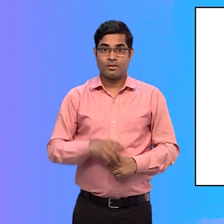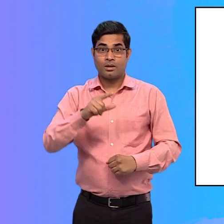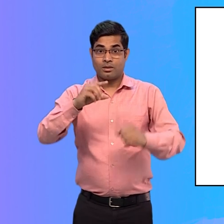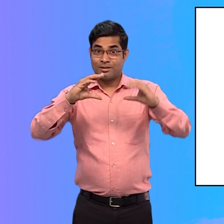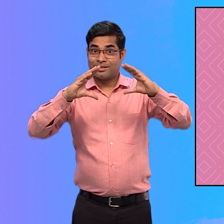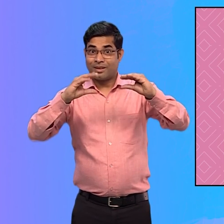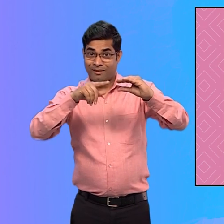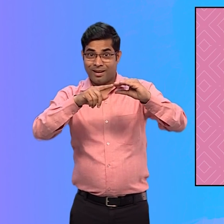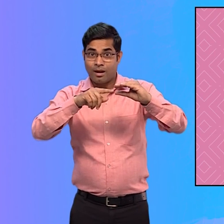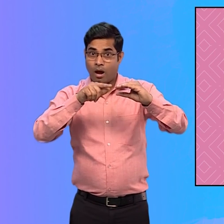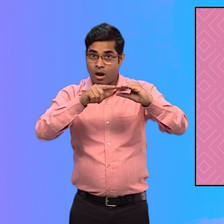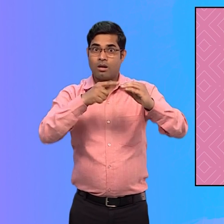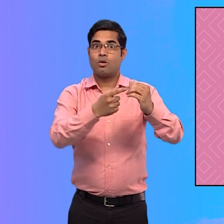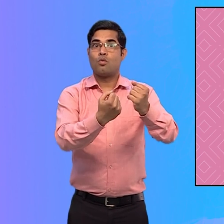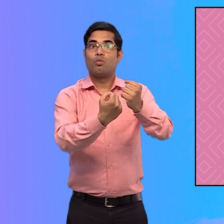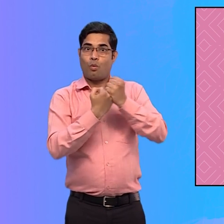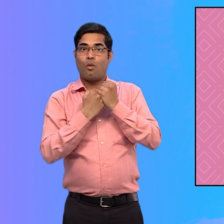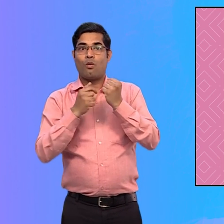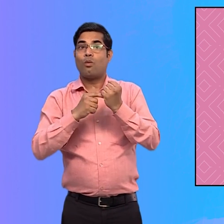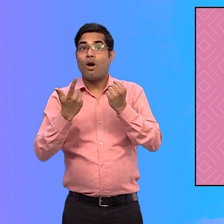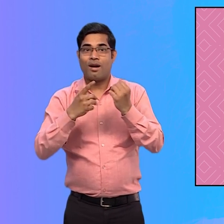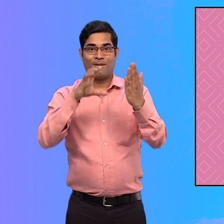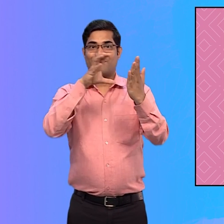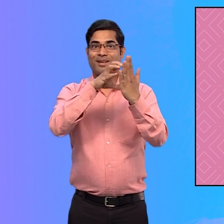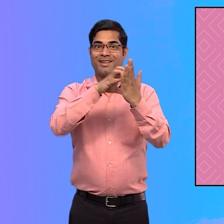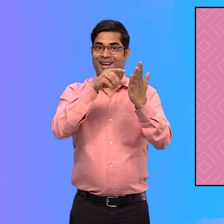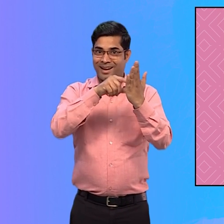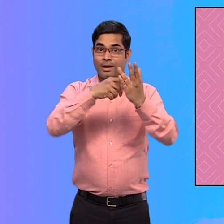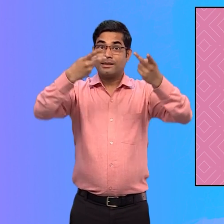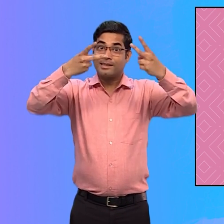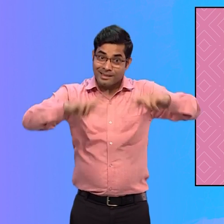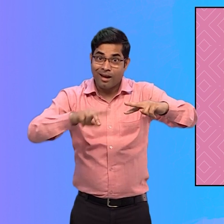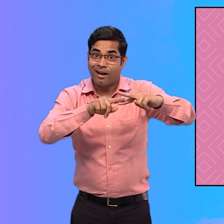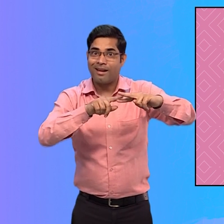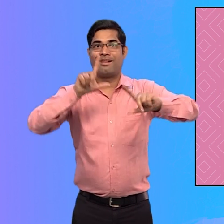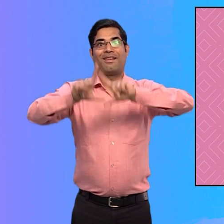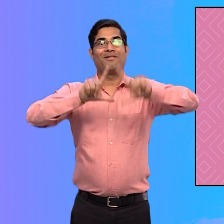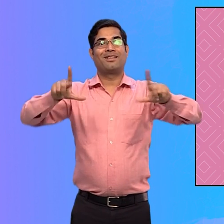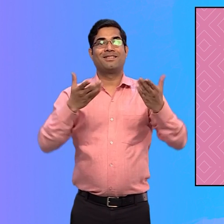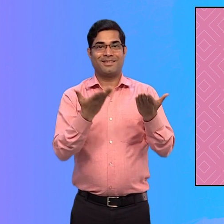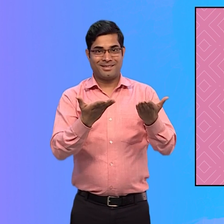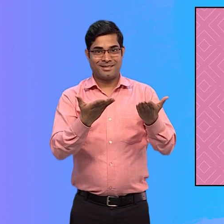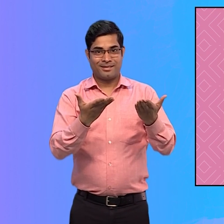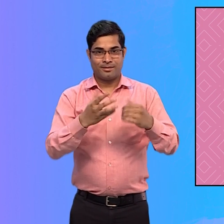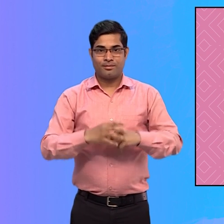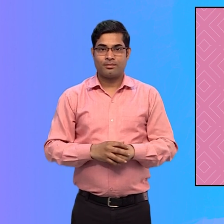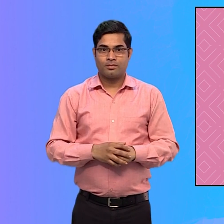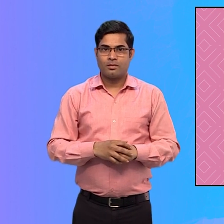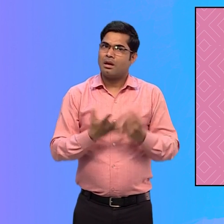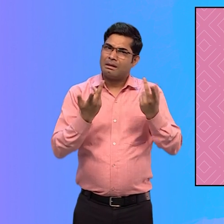ये सौफ्ट्वेर पाठ को विभिन सामान्य भाषाओं में अनुवाद करने में और बहतर समझने में